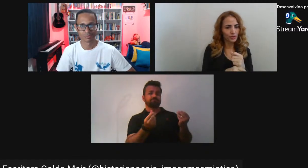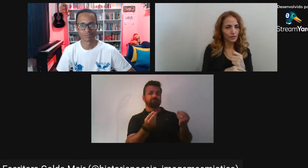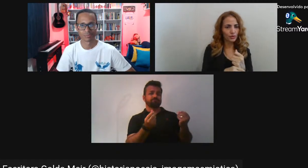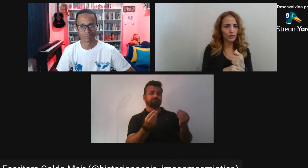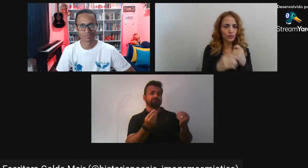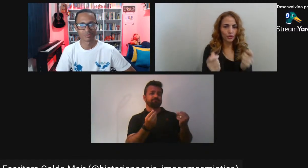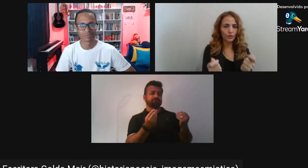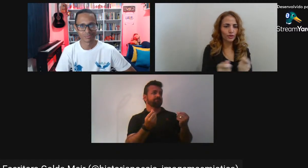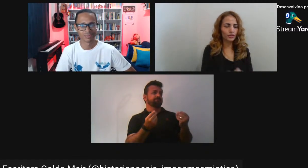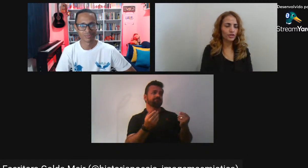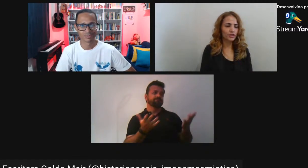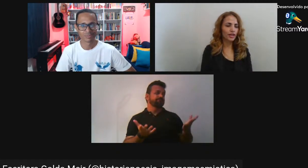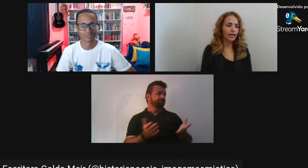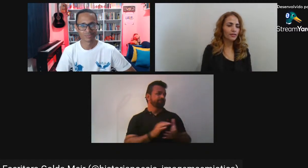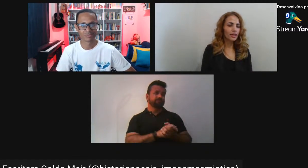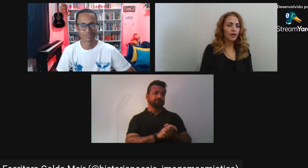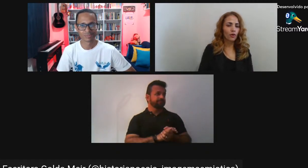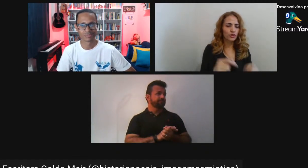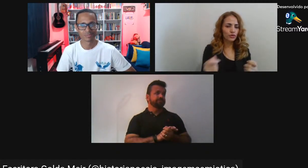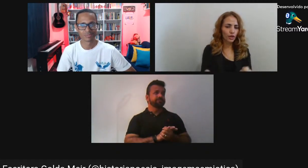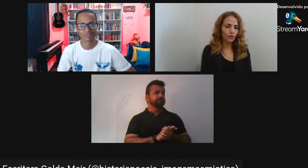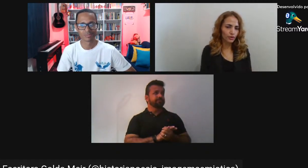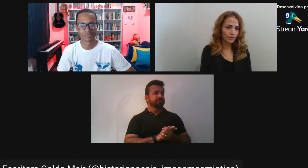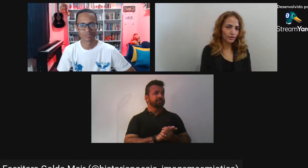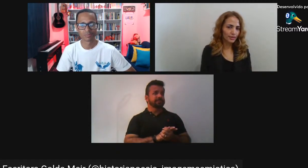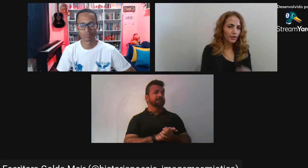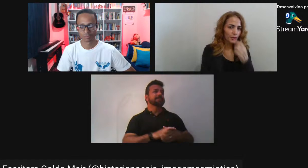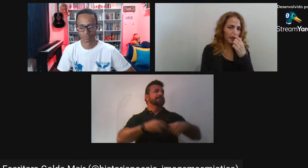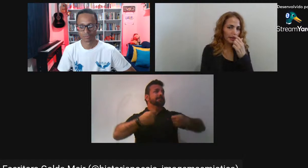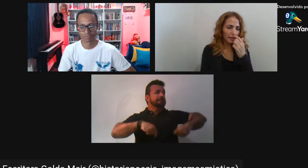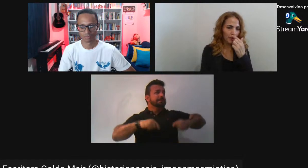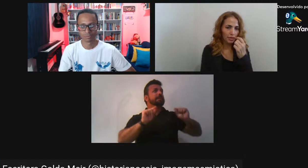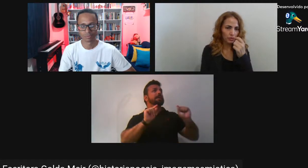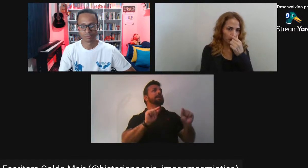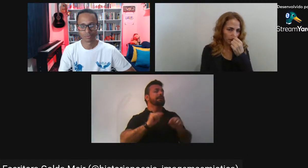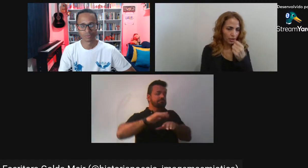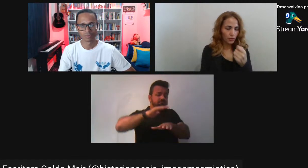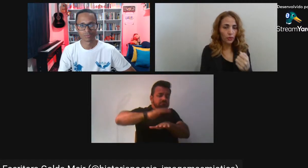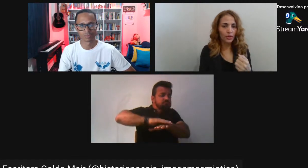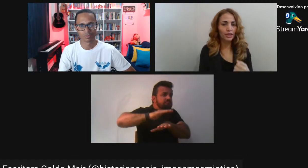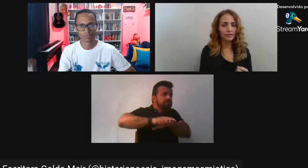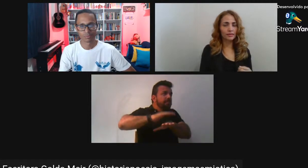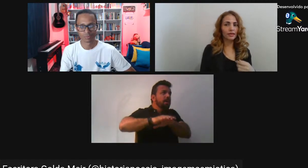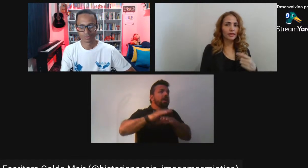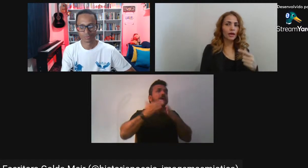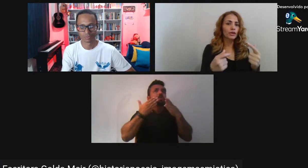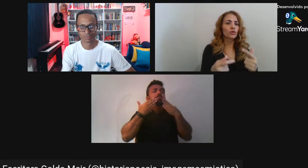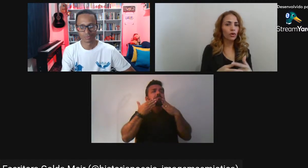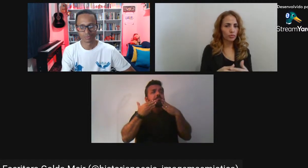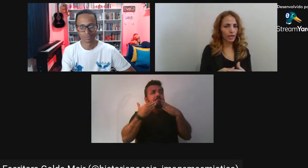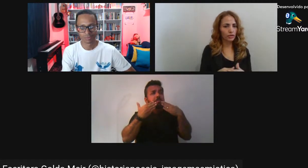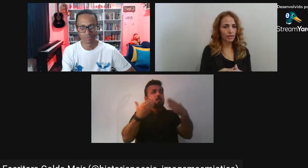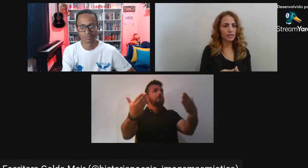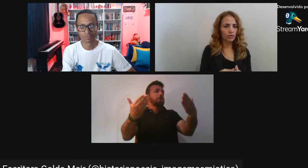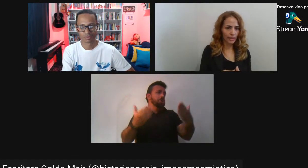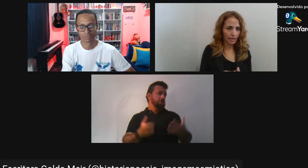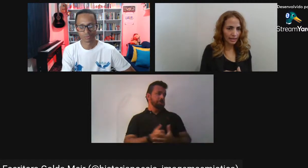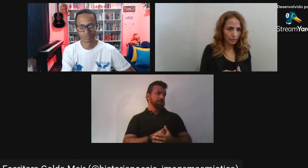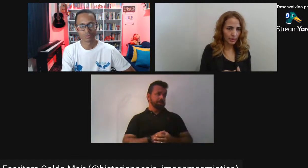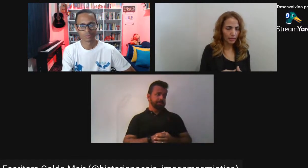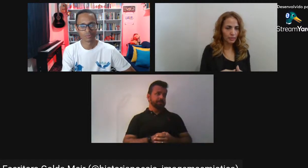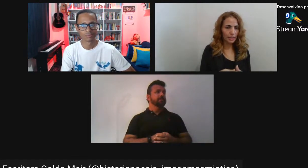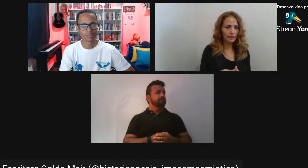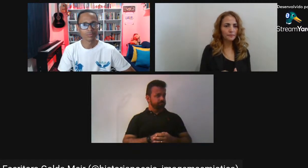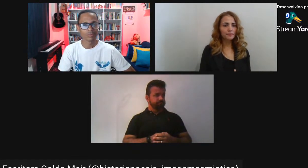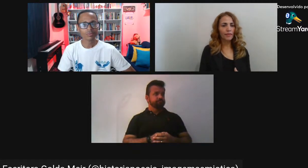o seu senhor De engenho Ou o seu senhorzinho Que ela amamentou E criou E não educou Porque a educação Não era